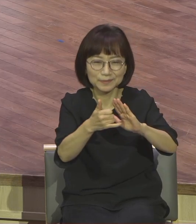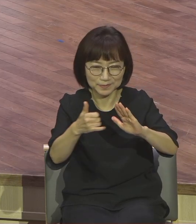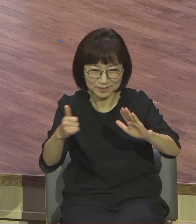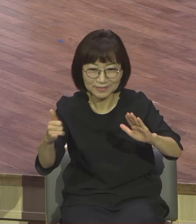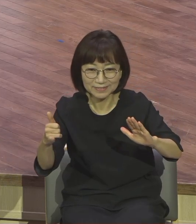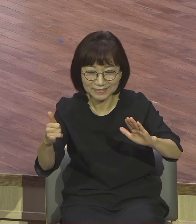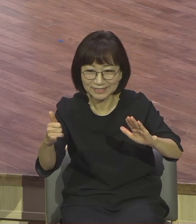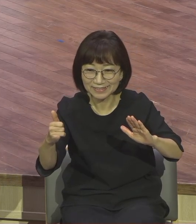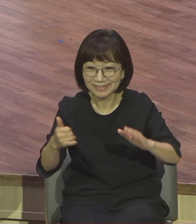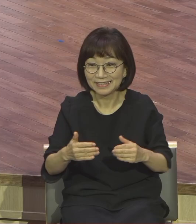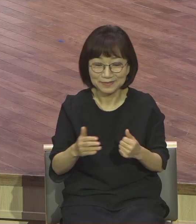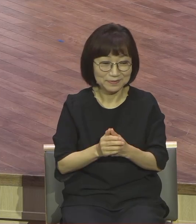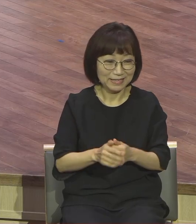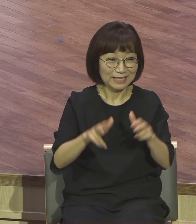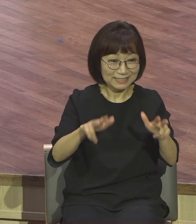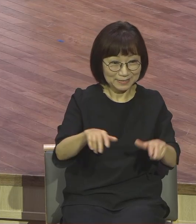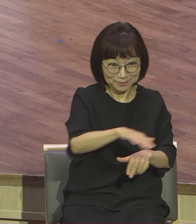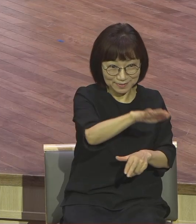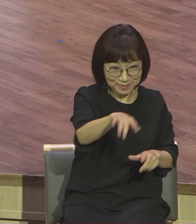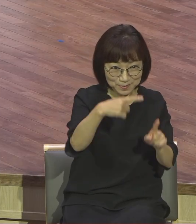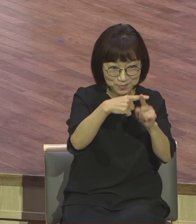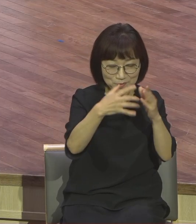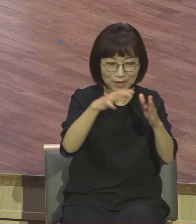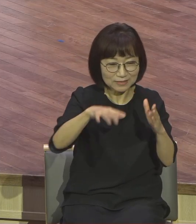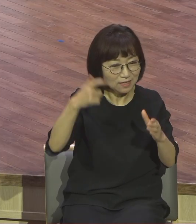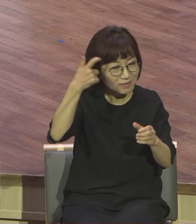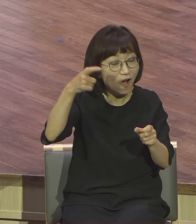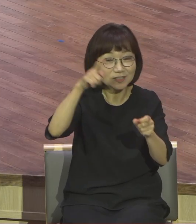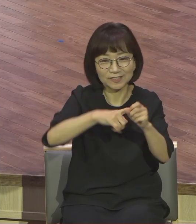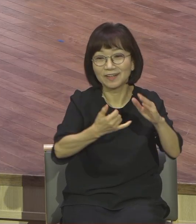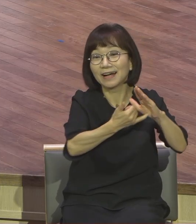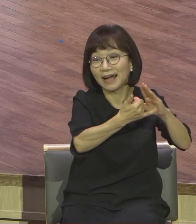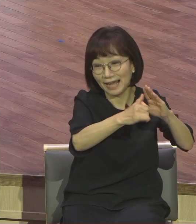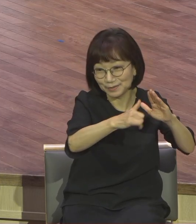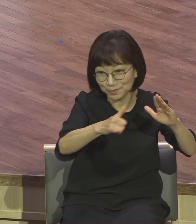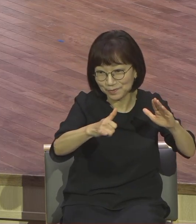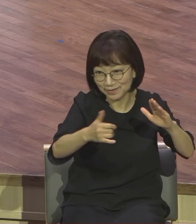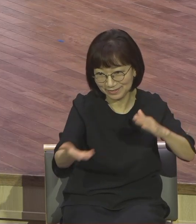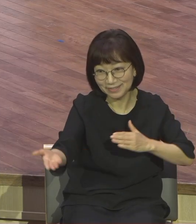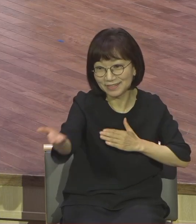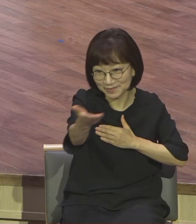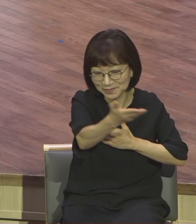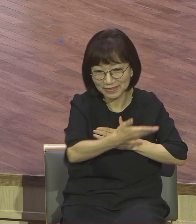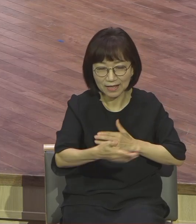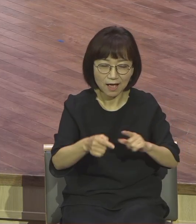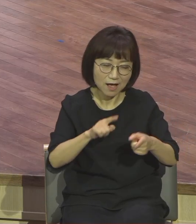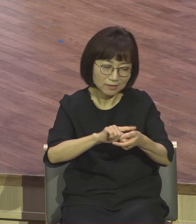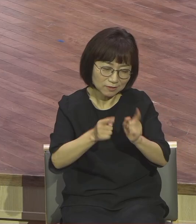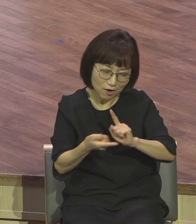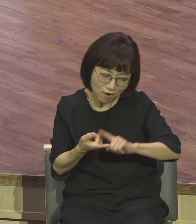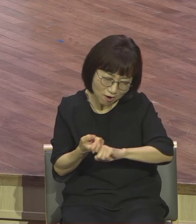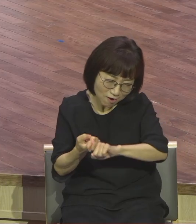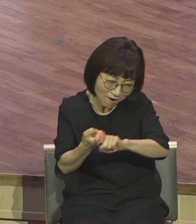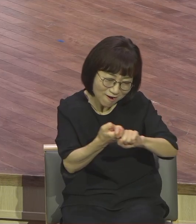영적 가족된 존재로서 여러분이 이 땅에서 천국을 준비하면서 그냥 원리스의 축복을 누리시기 바랍니다.